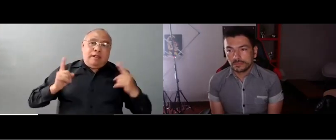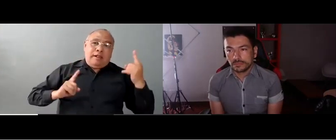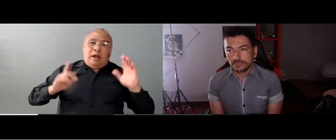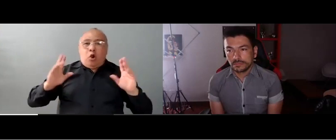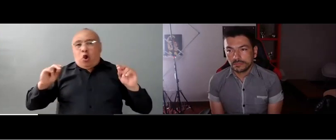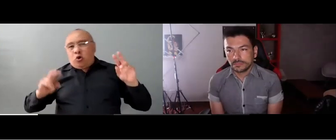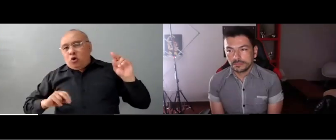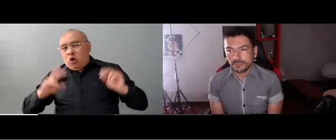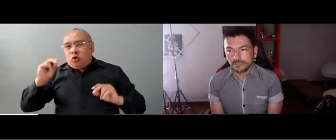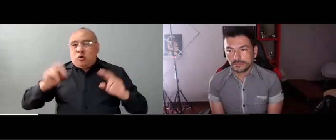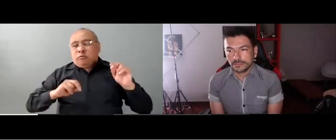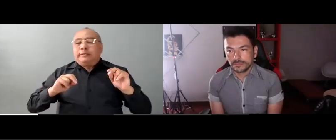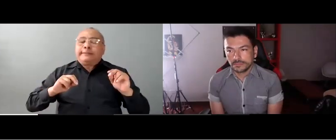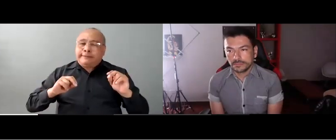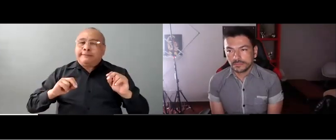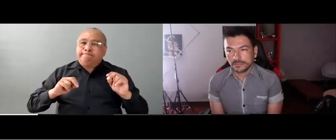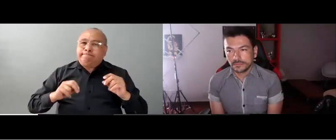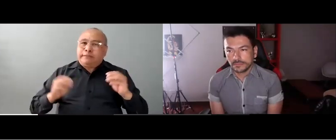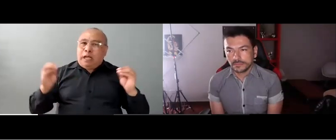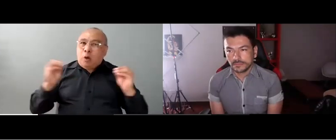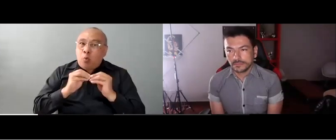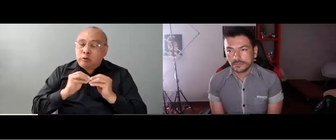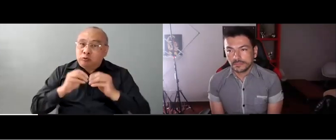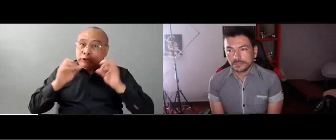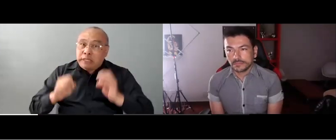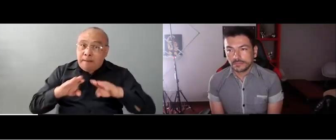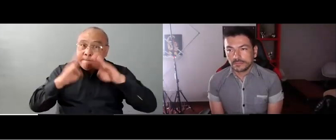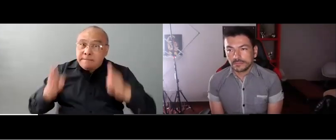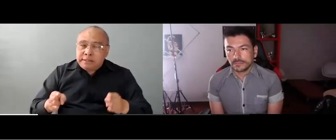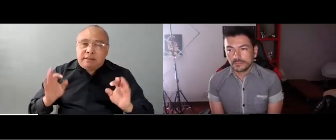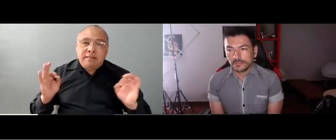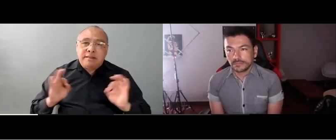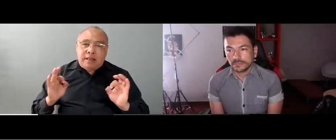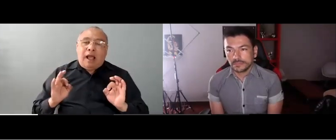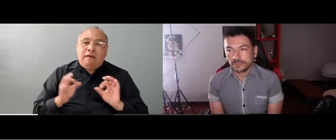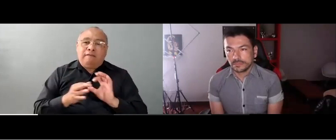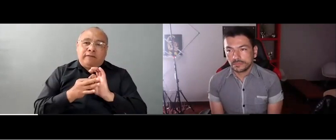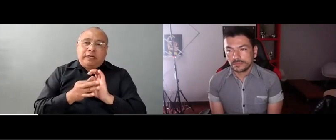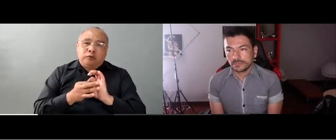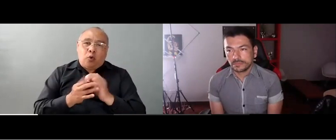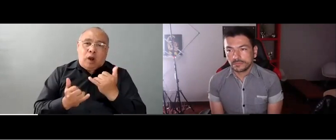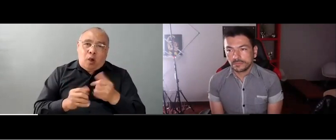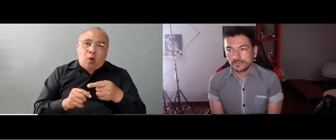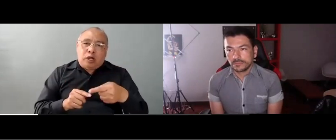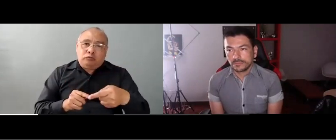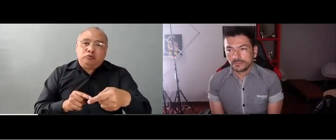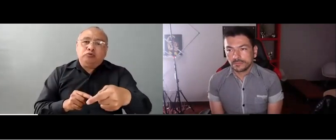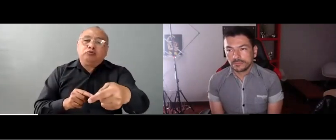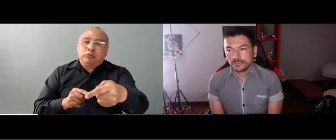borrador de resolución para que se haga el cambio. Previamente, desde la Agencia Nacional de Seguridad Vial se había dicho